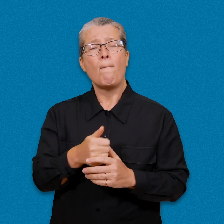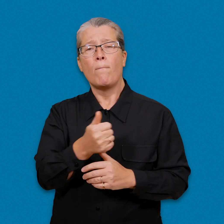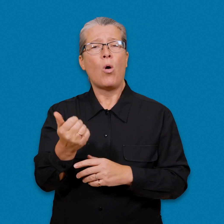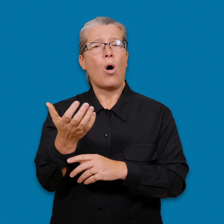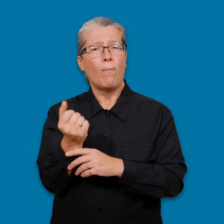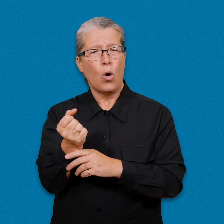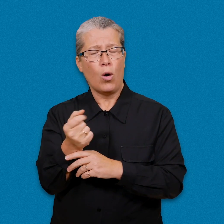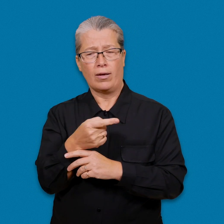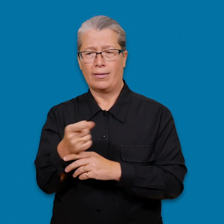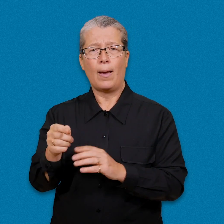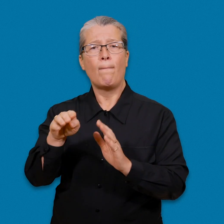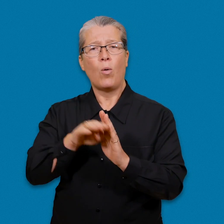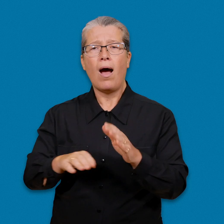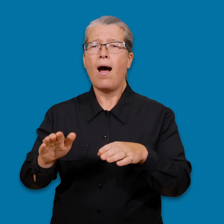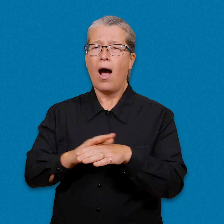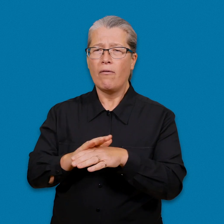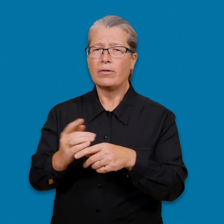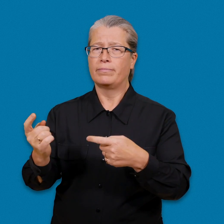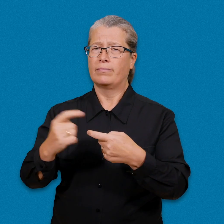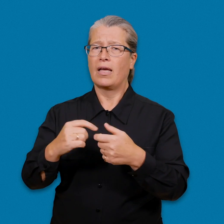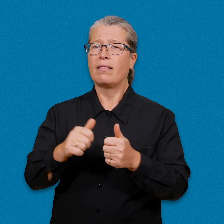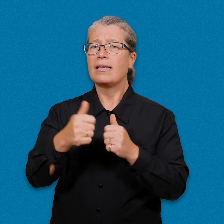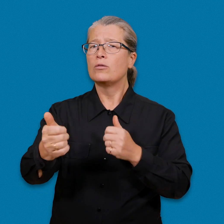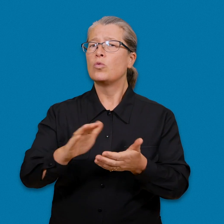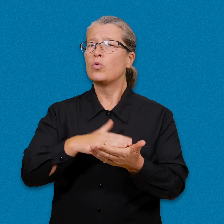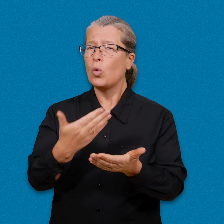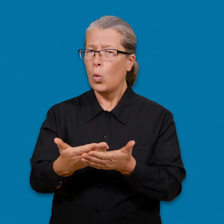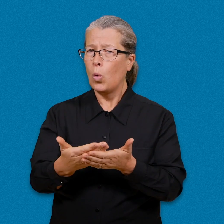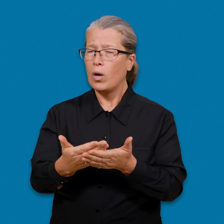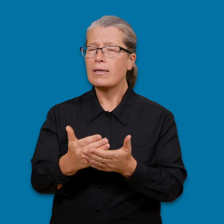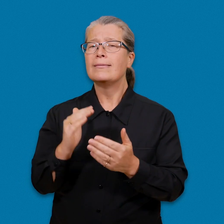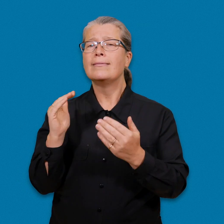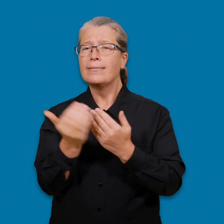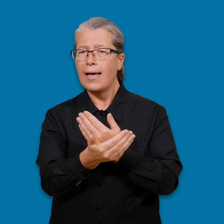Vid distanstolkning kan man endast använda säkra program som godkänts av FPA.